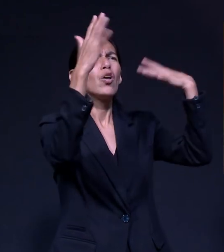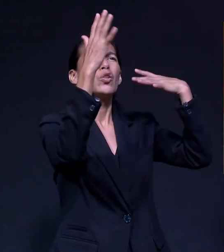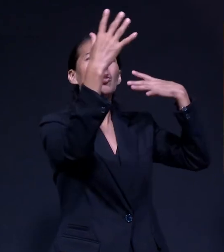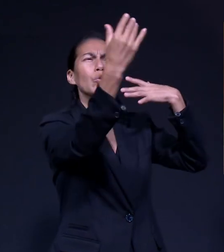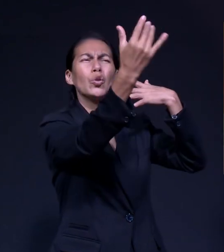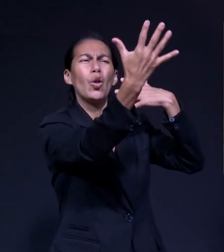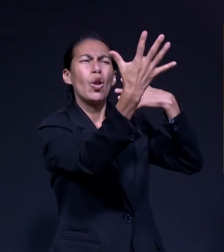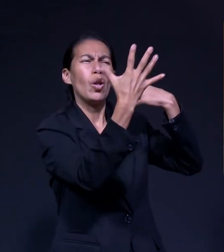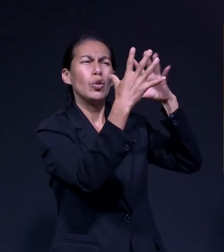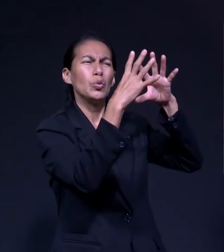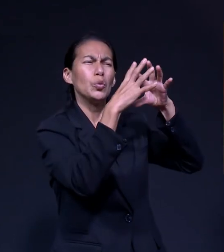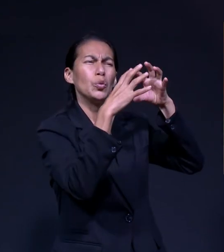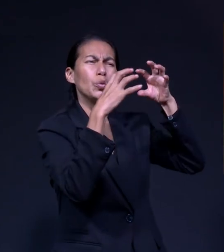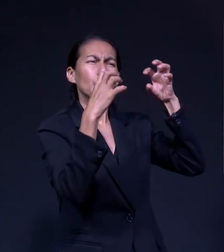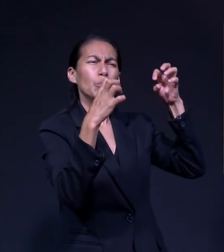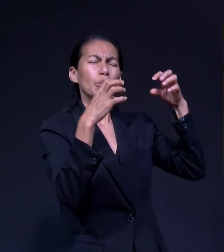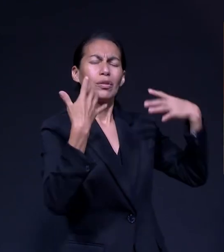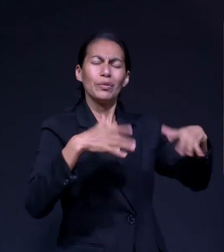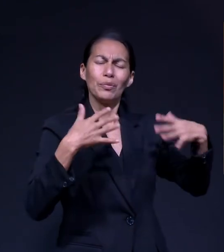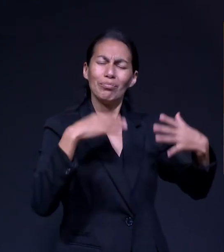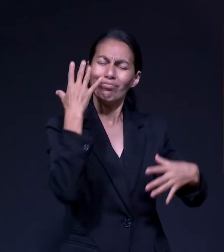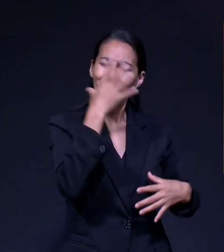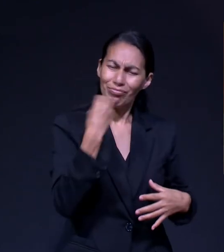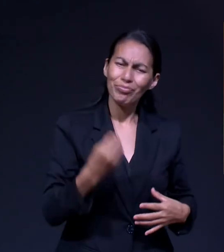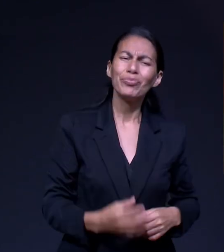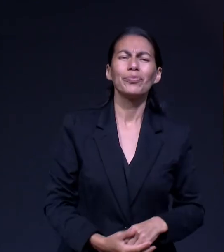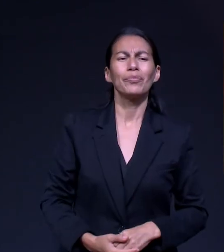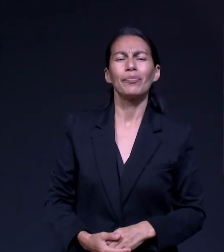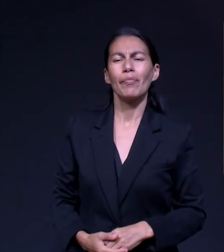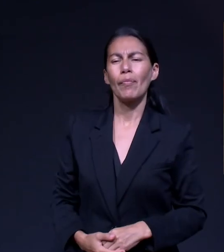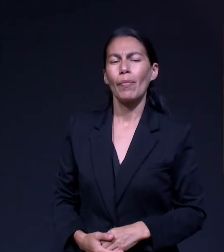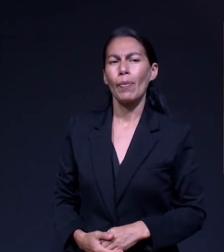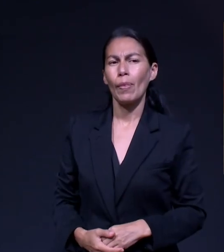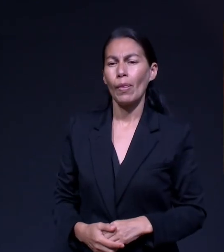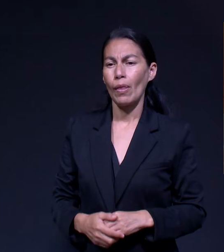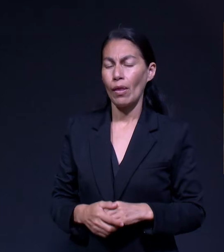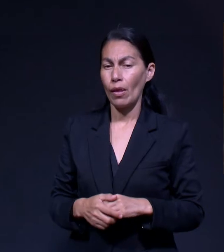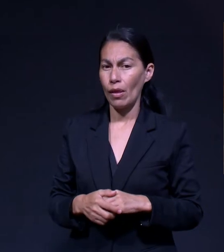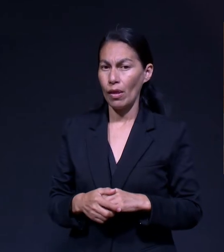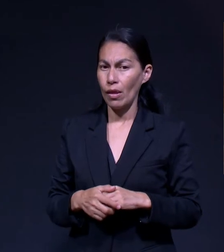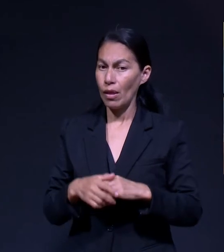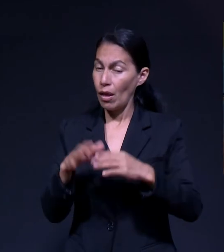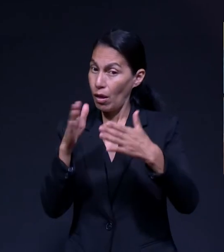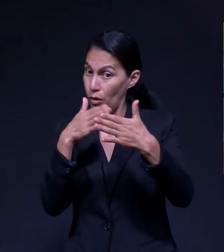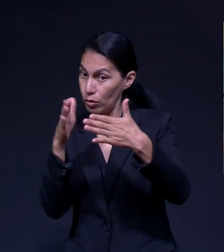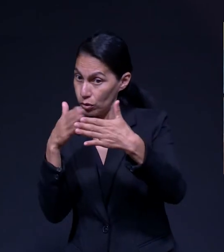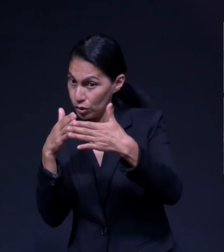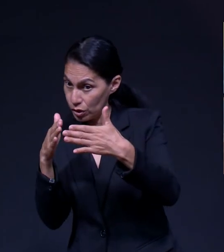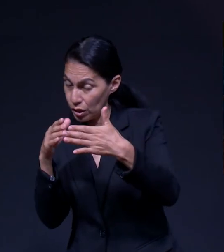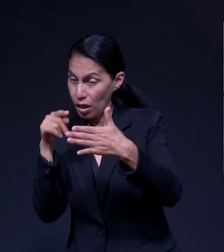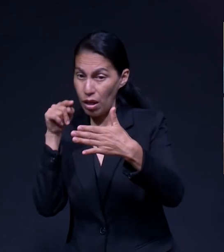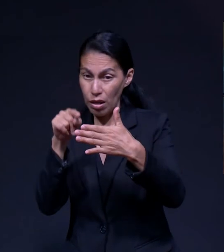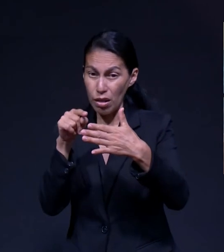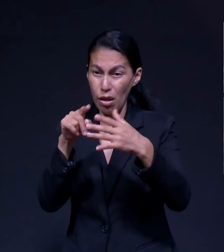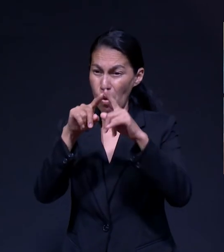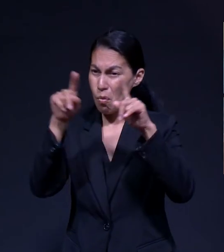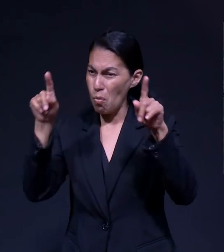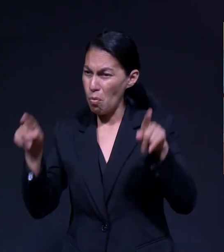este lugar Y también les comento Decía el dueño Al presentar la casa Que en la cocina Todos los